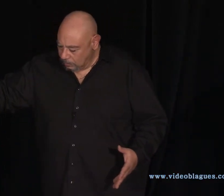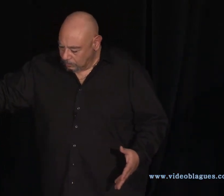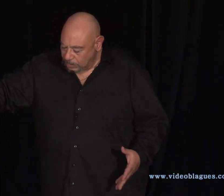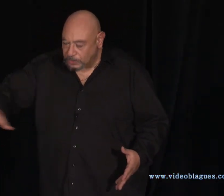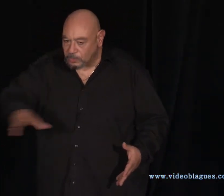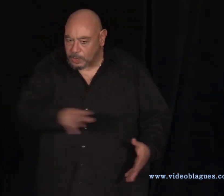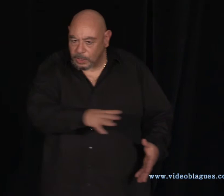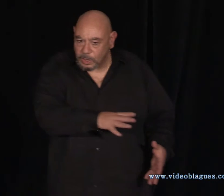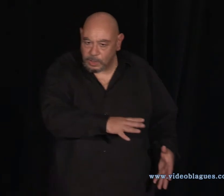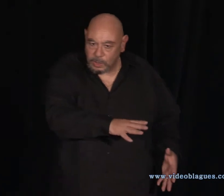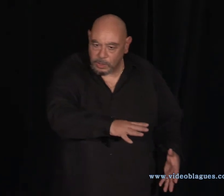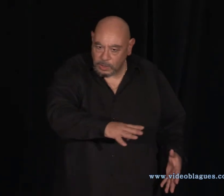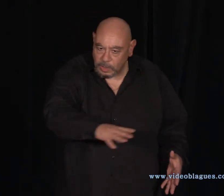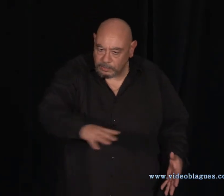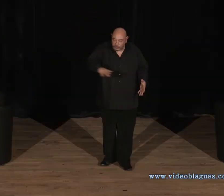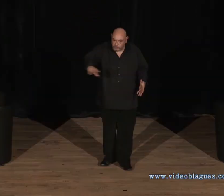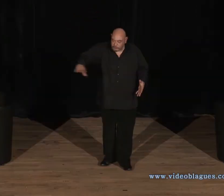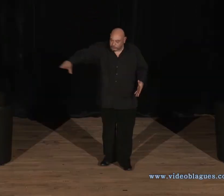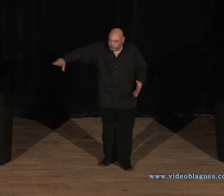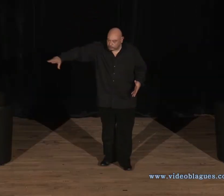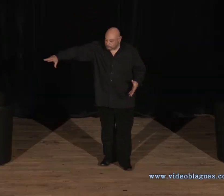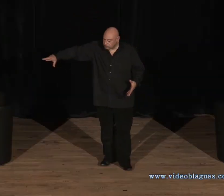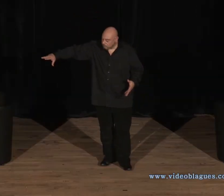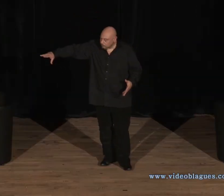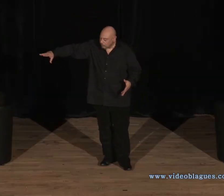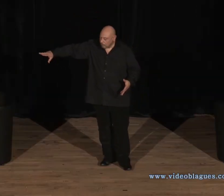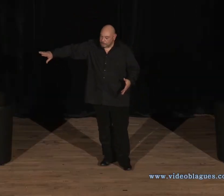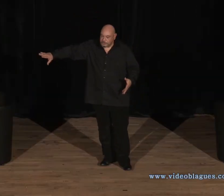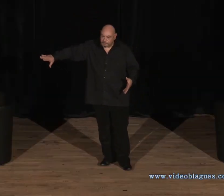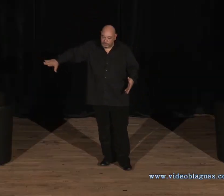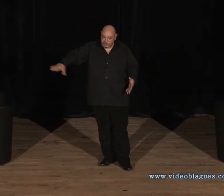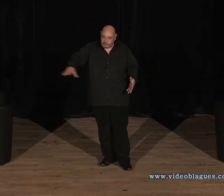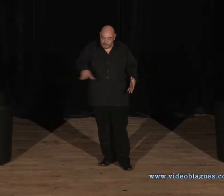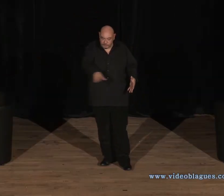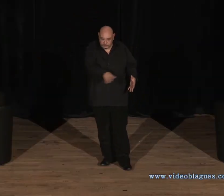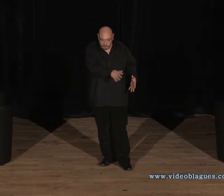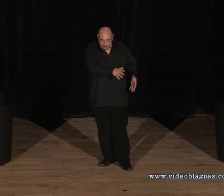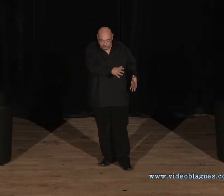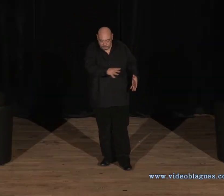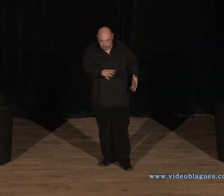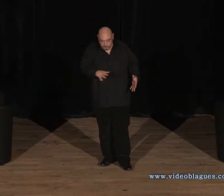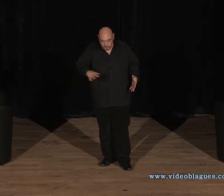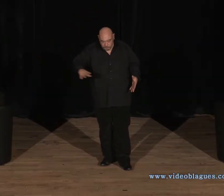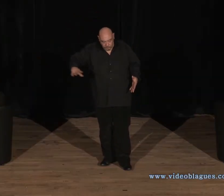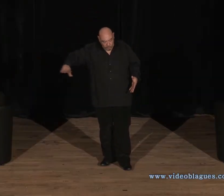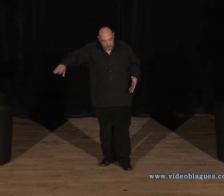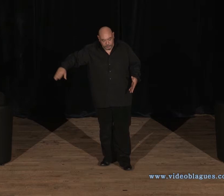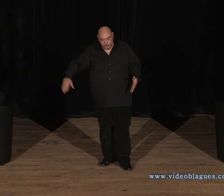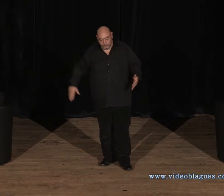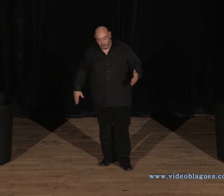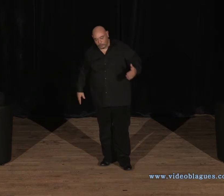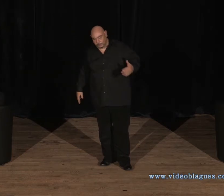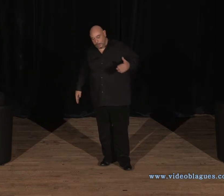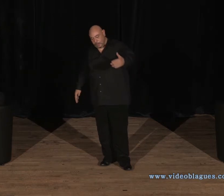Il y a donc un fleuve qui passe au milieu et on a